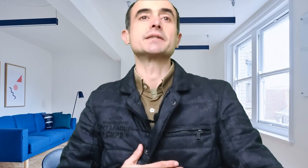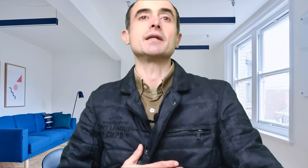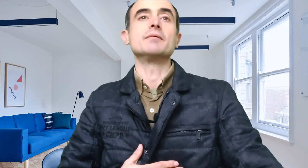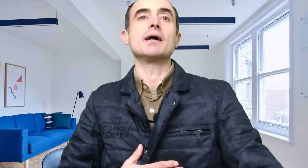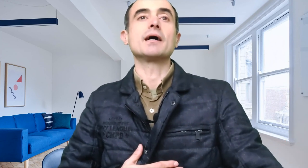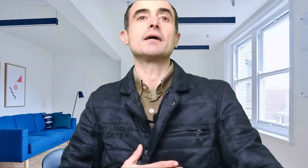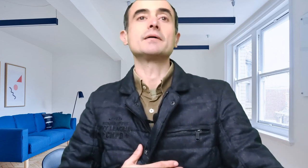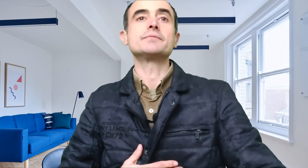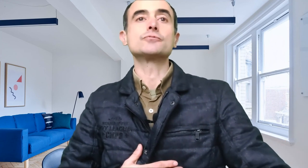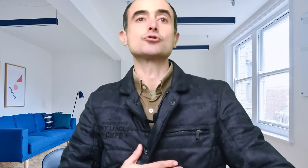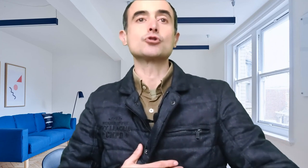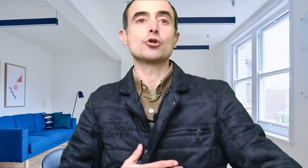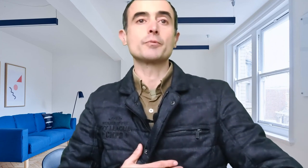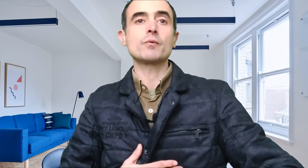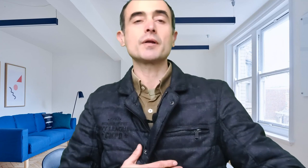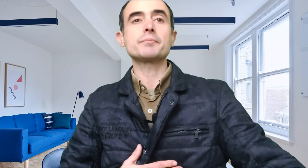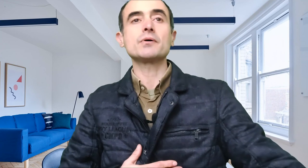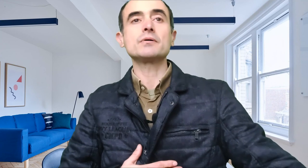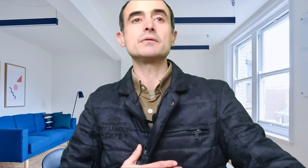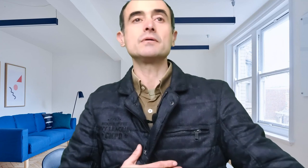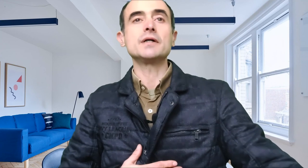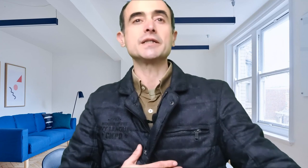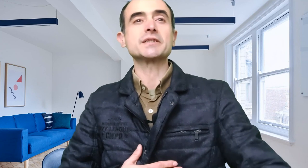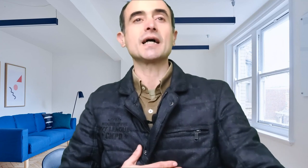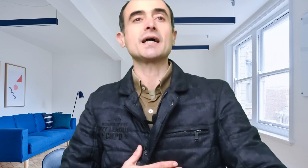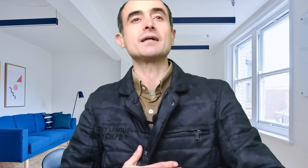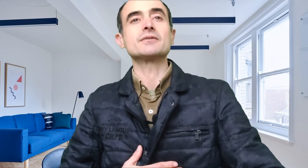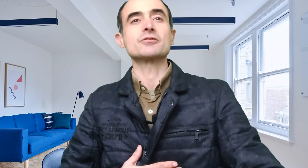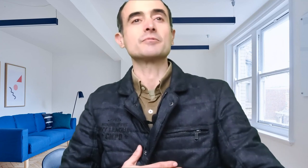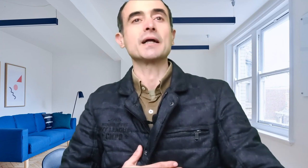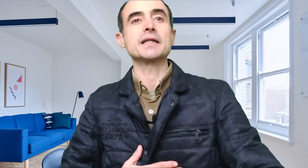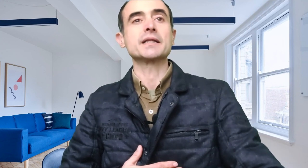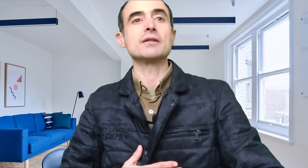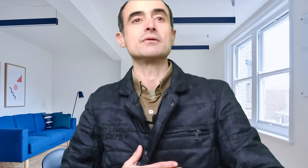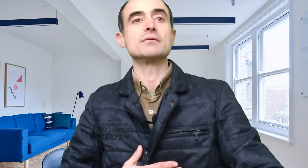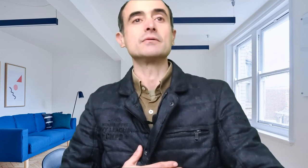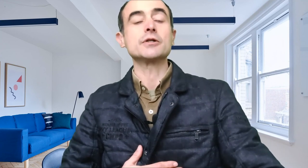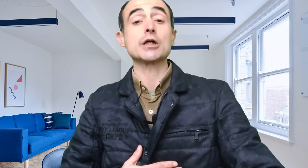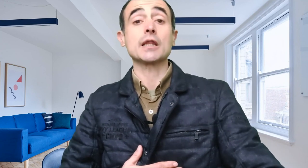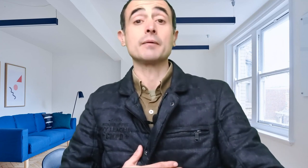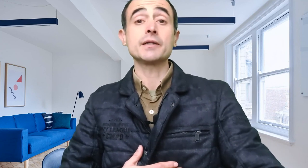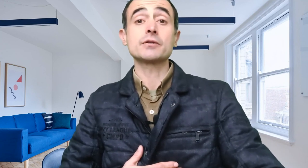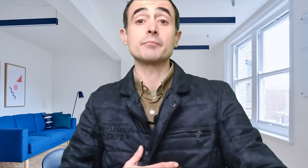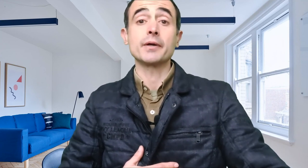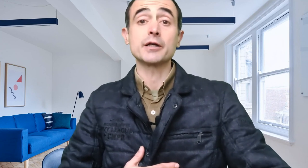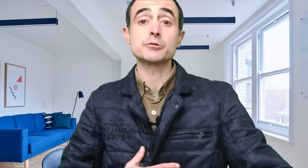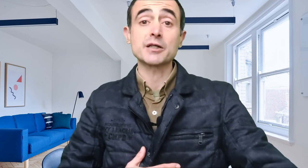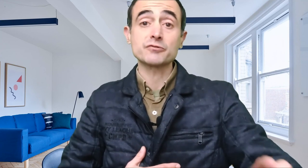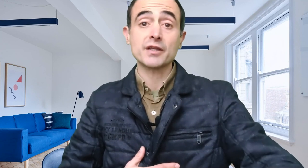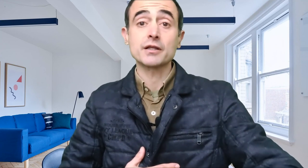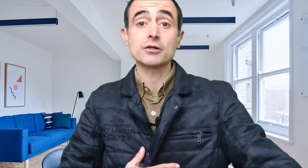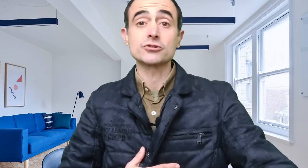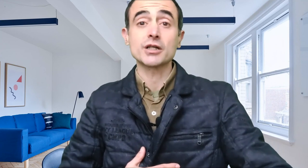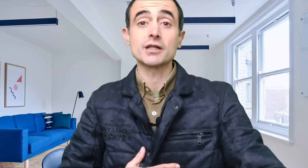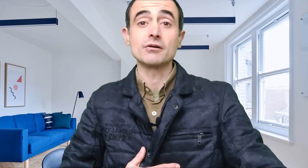saliva todo mi cuerpo está normalizado y cada vez me es más fácil conseguirlo